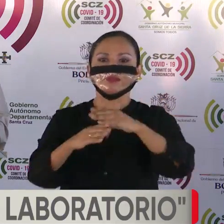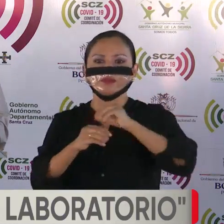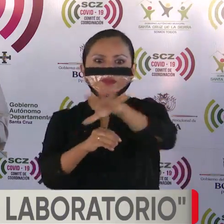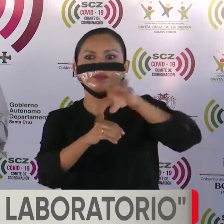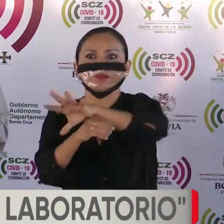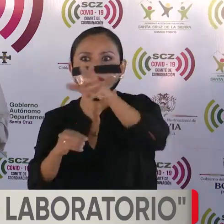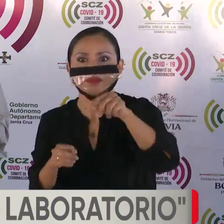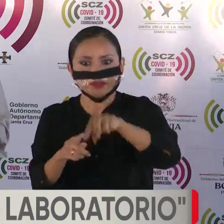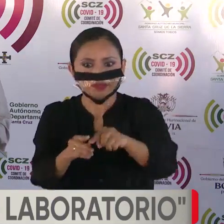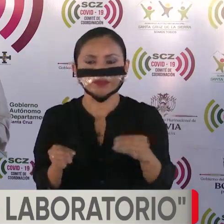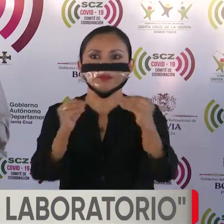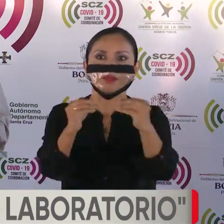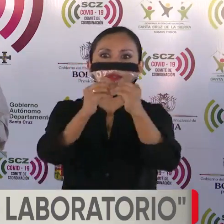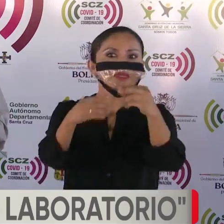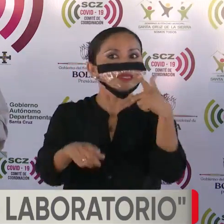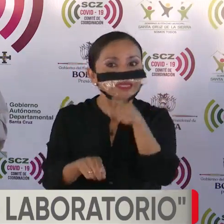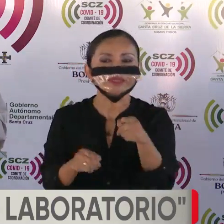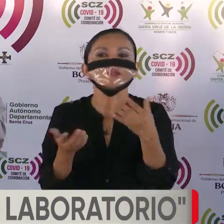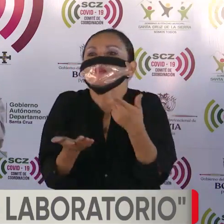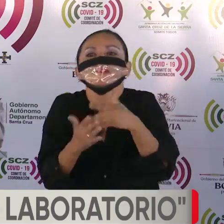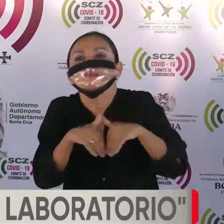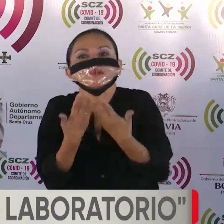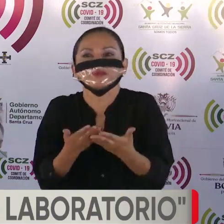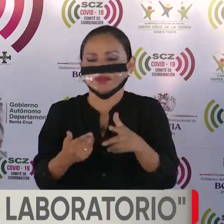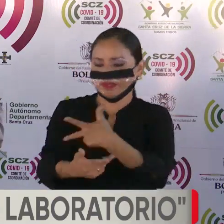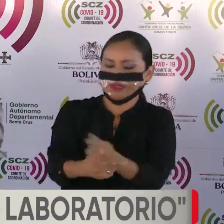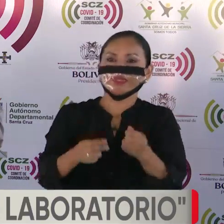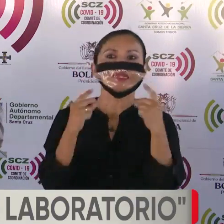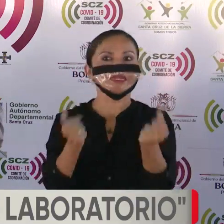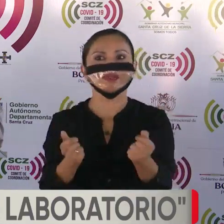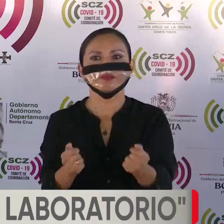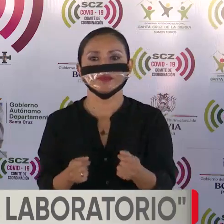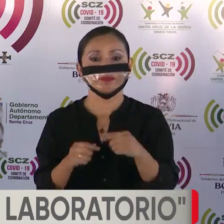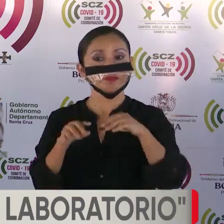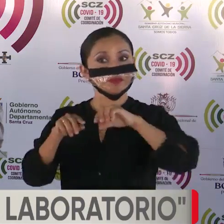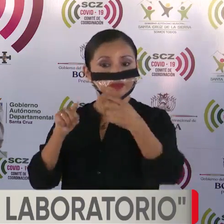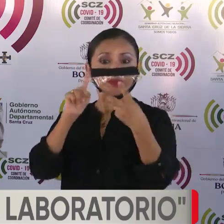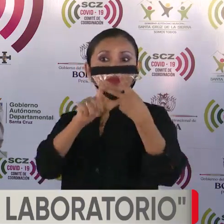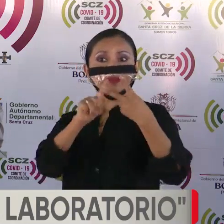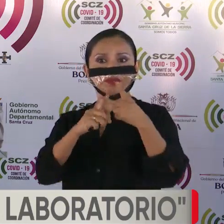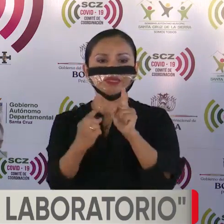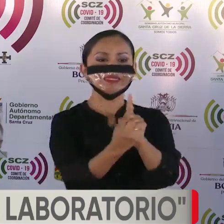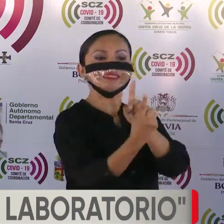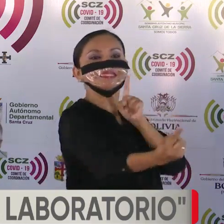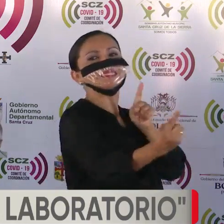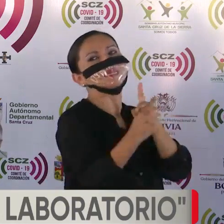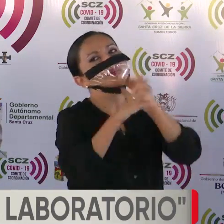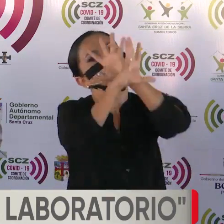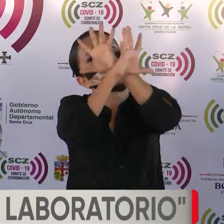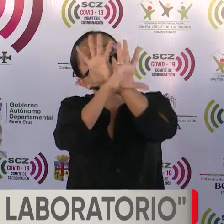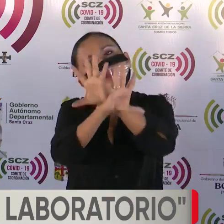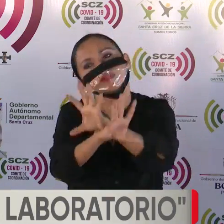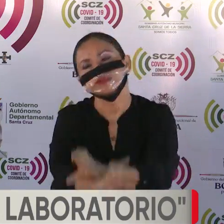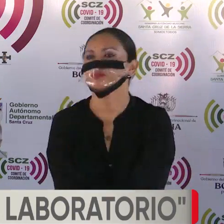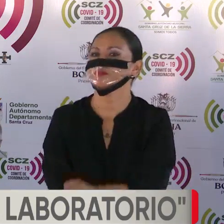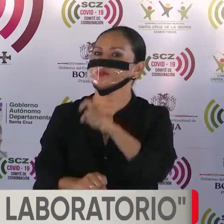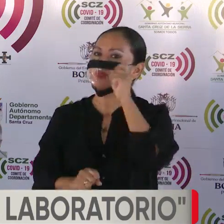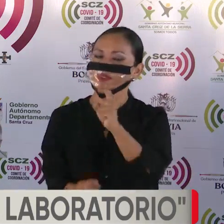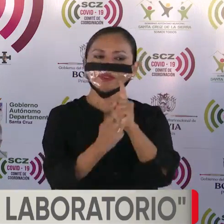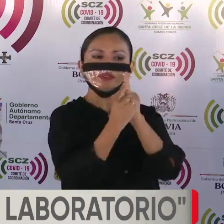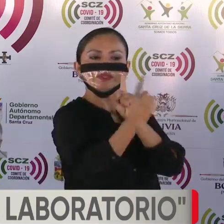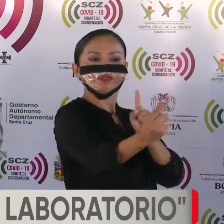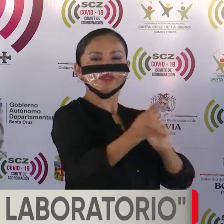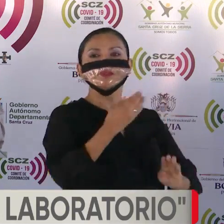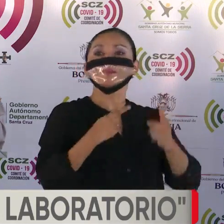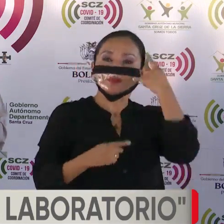y eso se hace con pruebas rápidas. La segunda es la distancia social. Tenemos que acostumbrarnos a guardar la distancia de